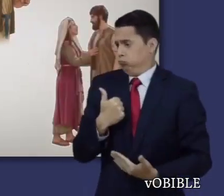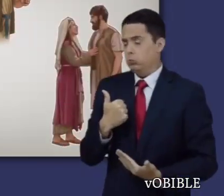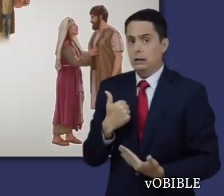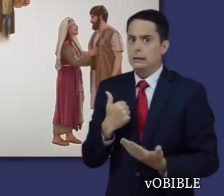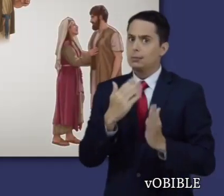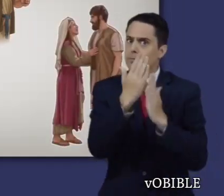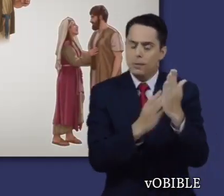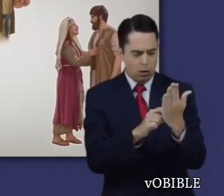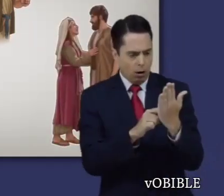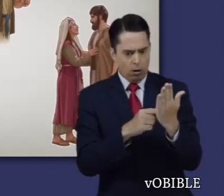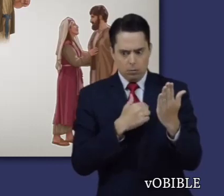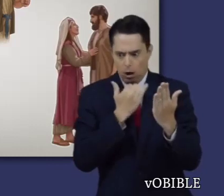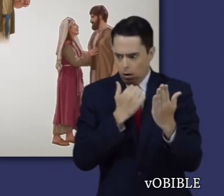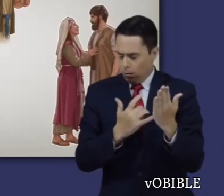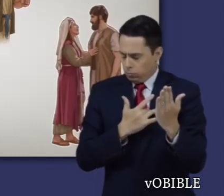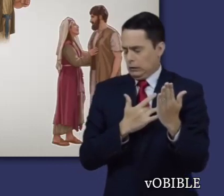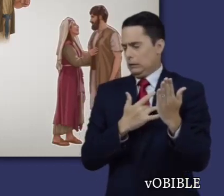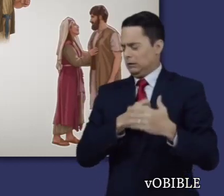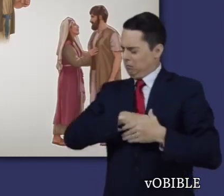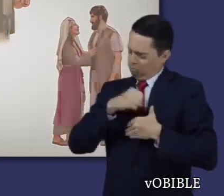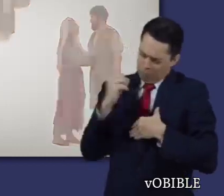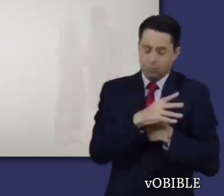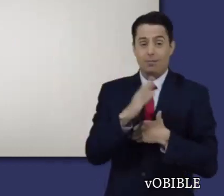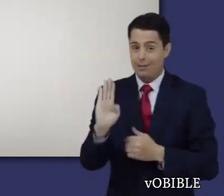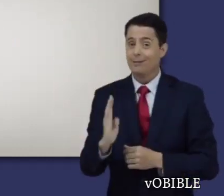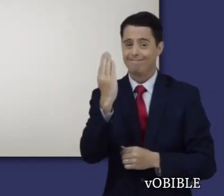atrincheradas que reflejan filosofías humanas.